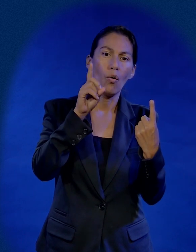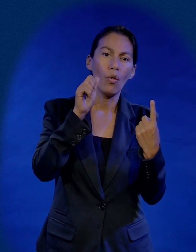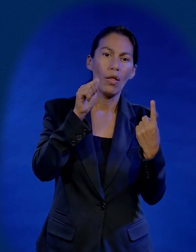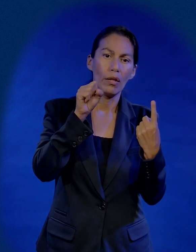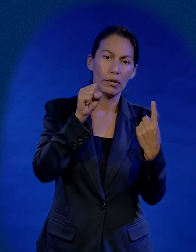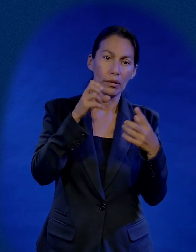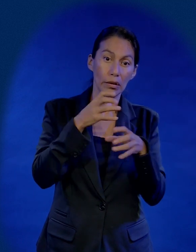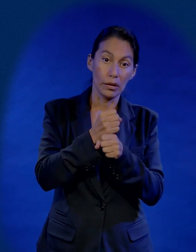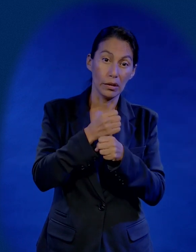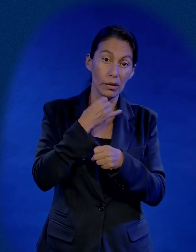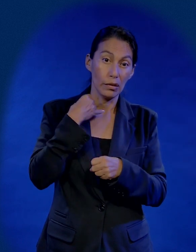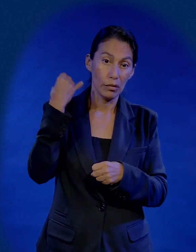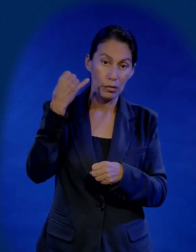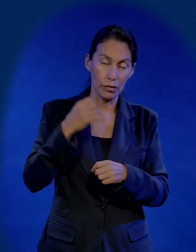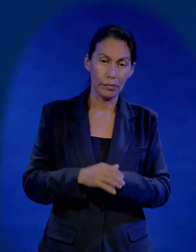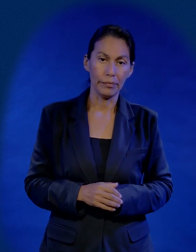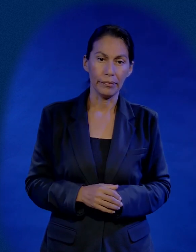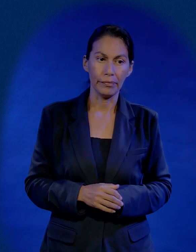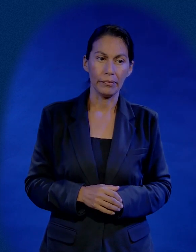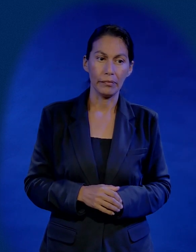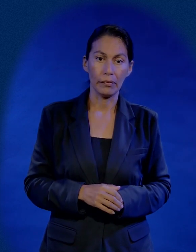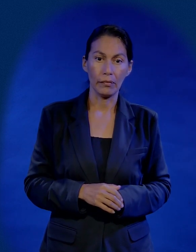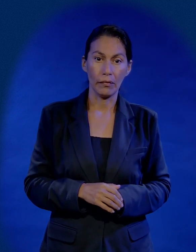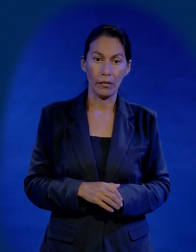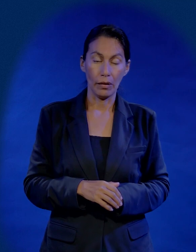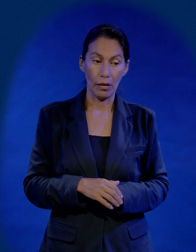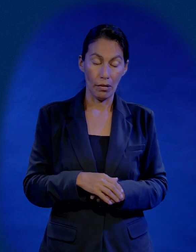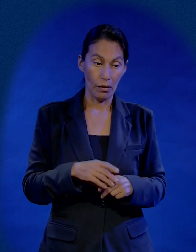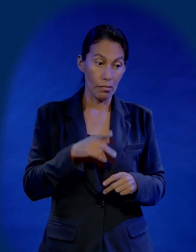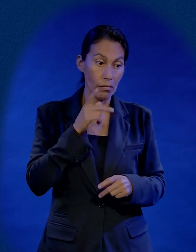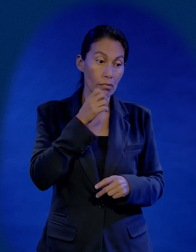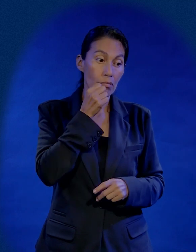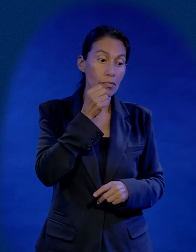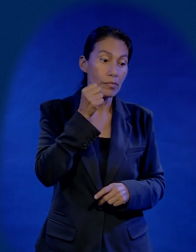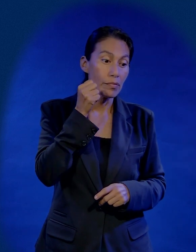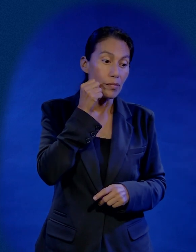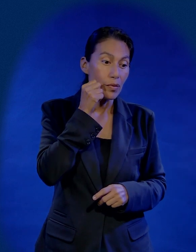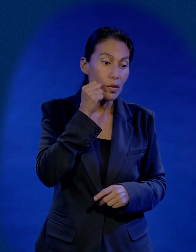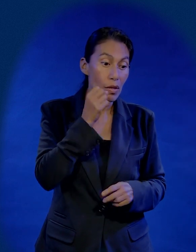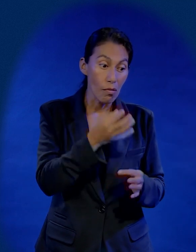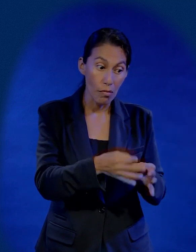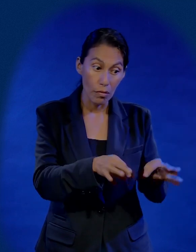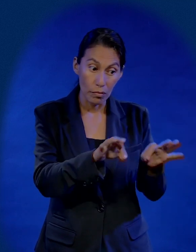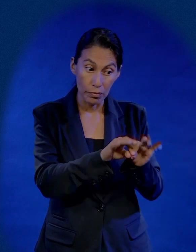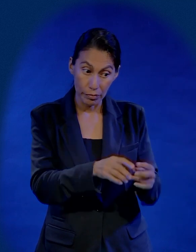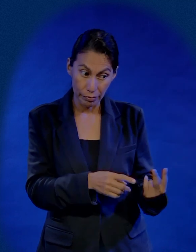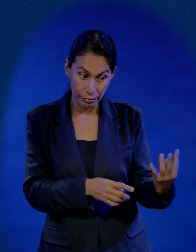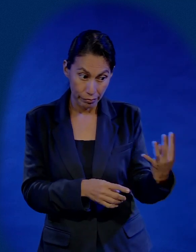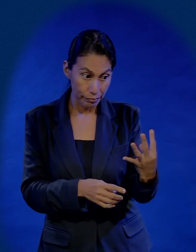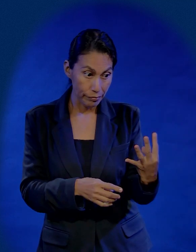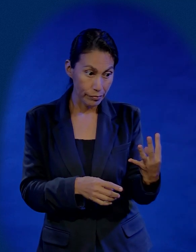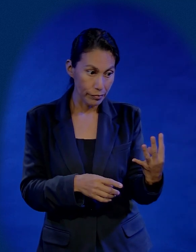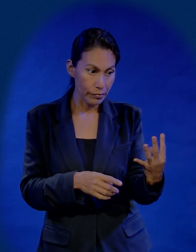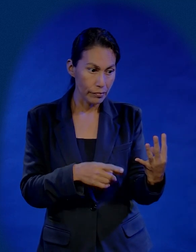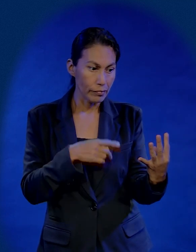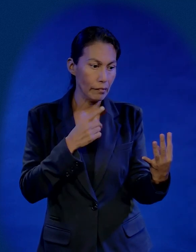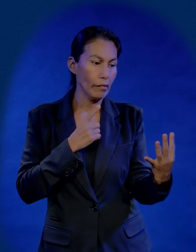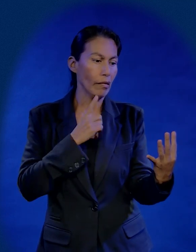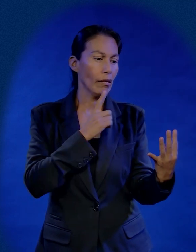Fue a los principales sacerdotes y les dijo, ¿Qué me queréis dar y